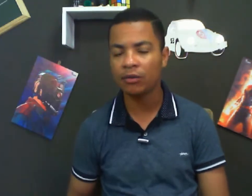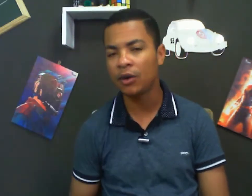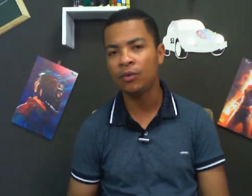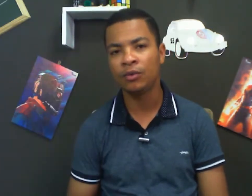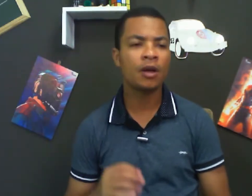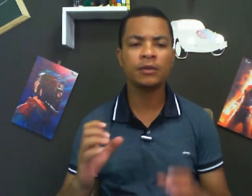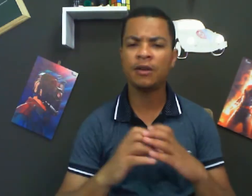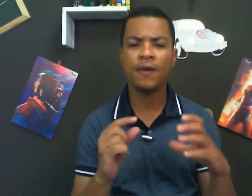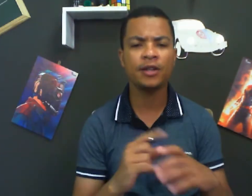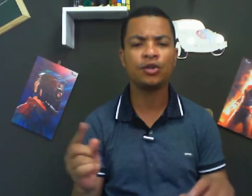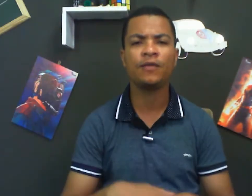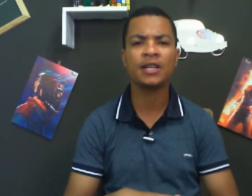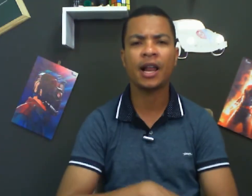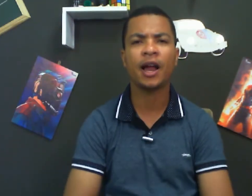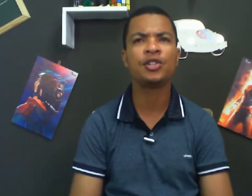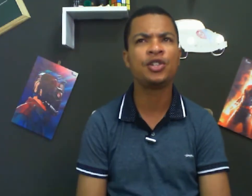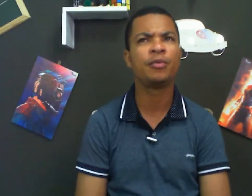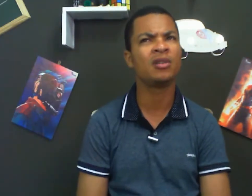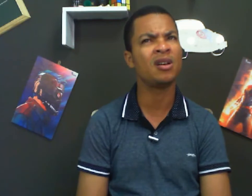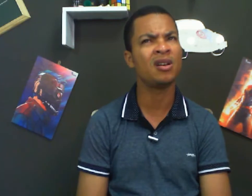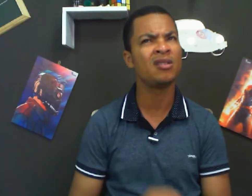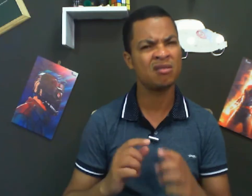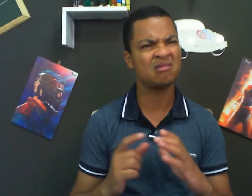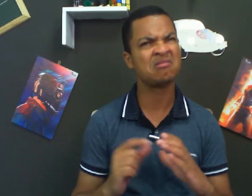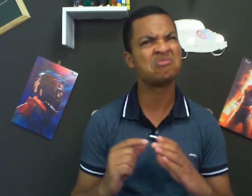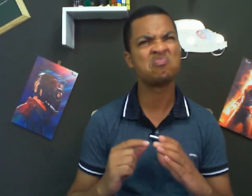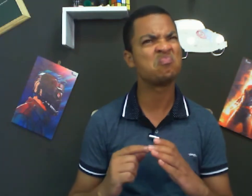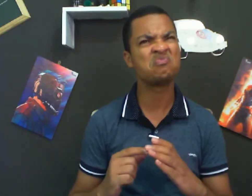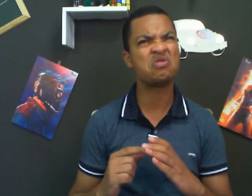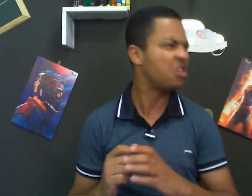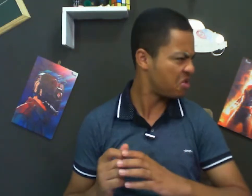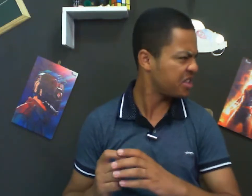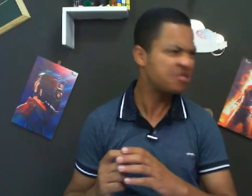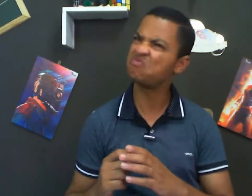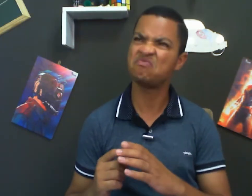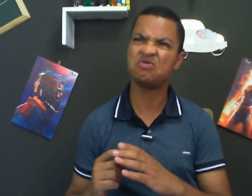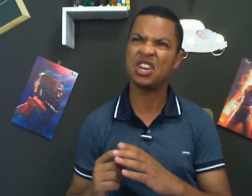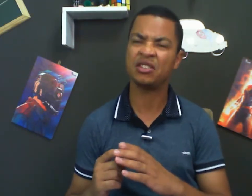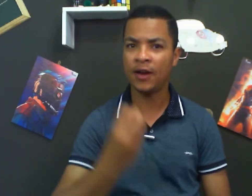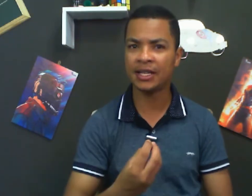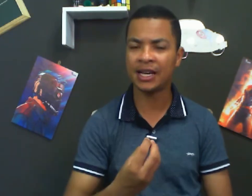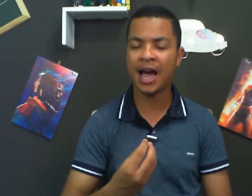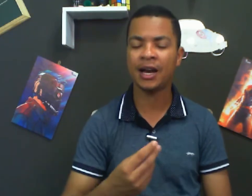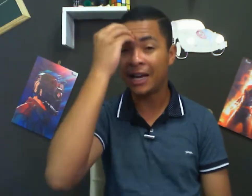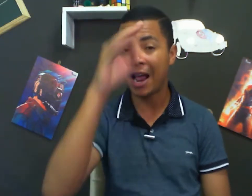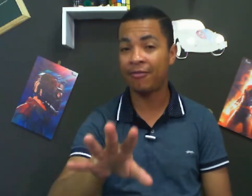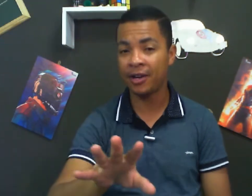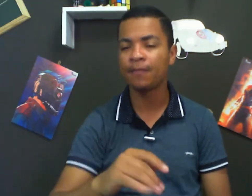conteúdo. Então, você faz se o surdo fizer aquela cara de tipo... Hã? Não conhece? Não conheço. Fez essa cara? Grava,